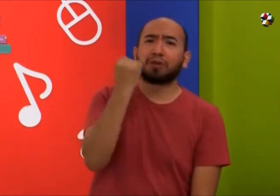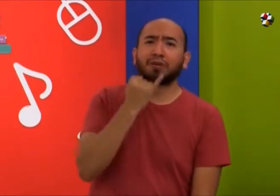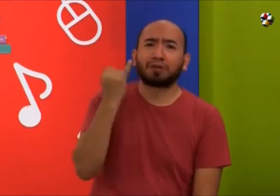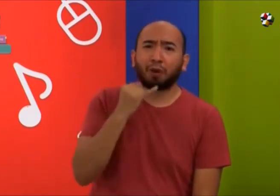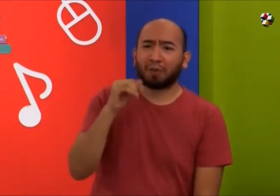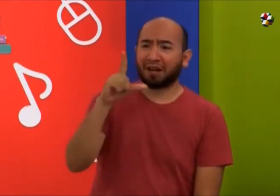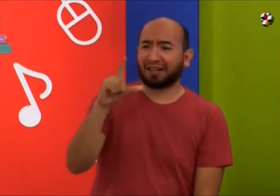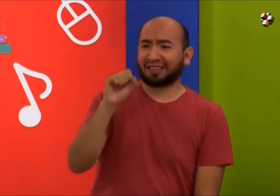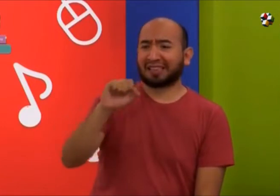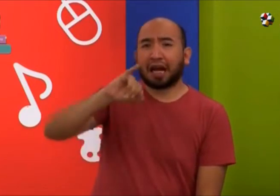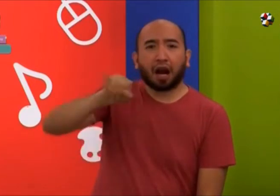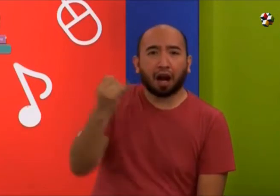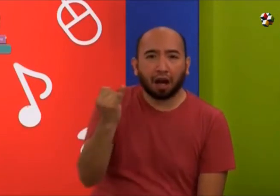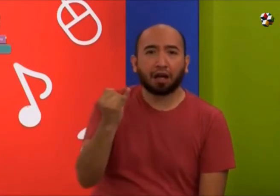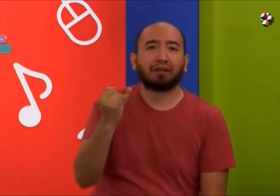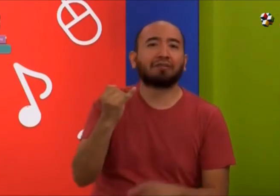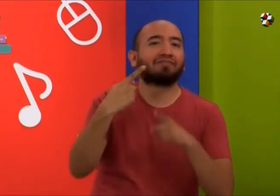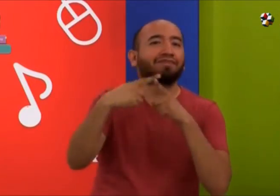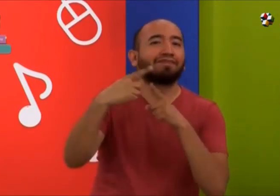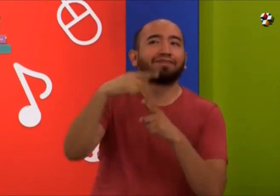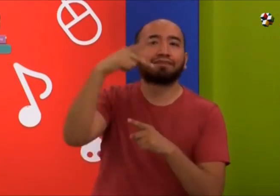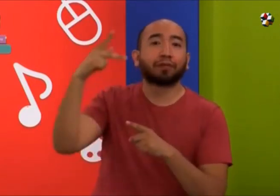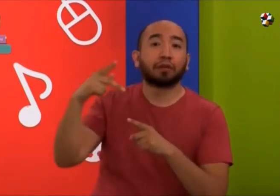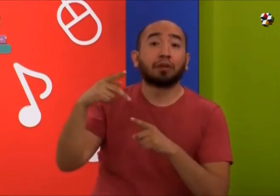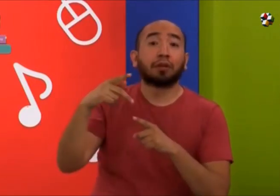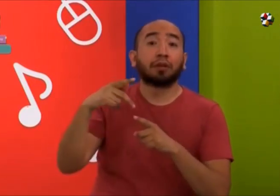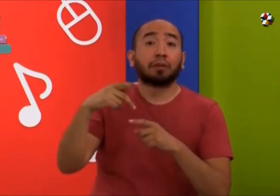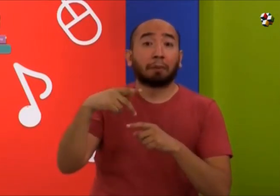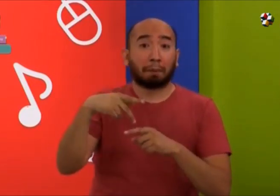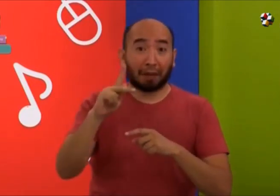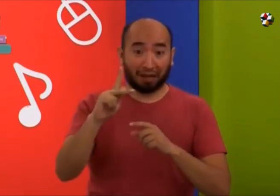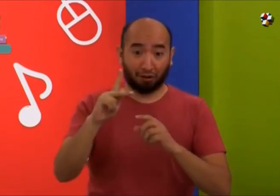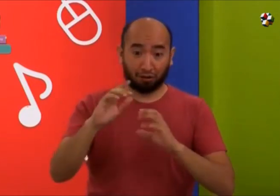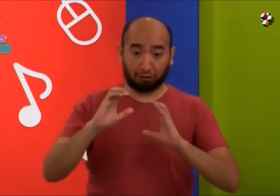Japón, es otro idioma. Tengo la señas japonesa.